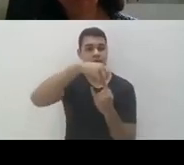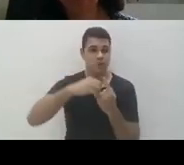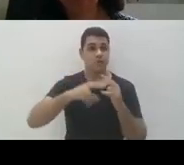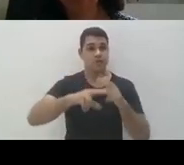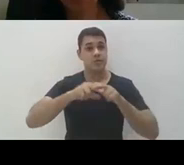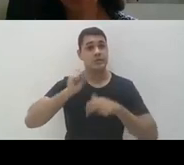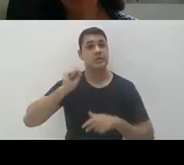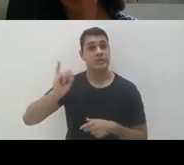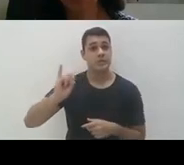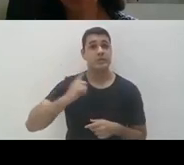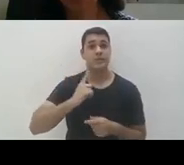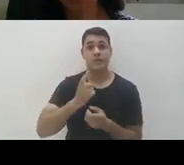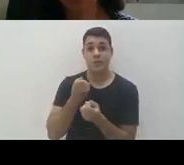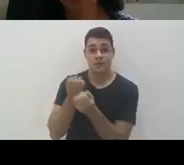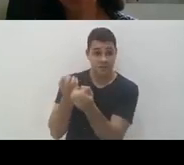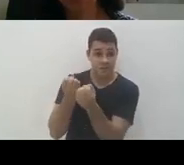um lado a gente teve uma informação